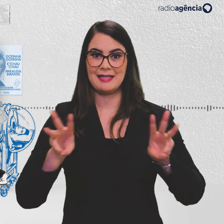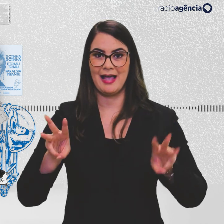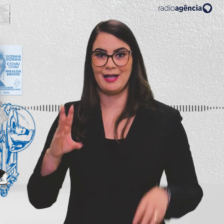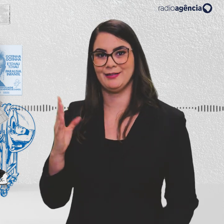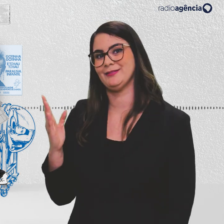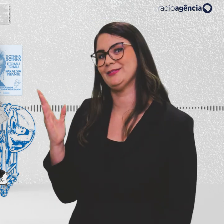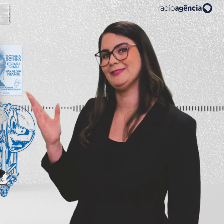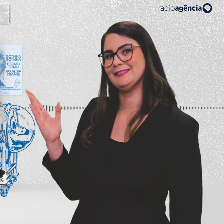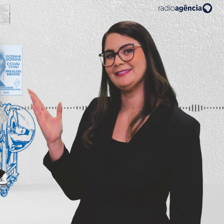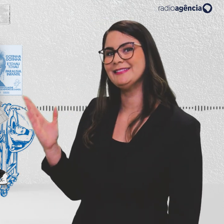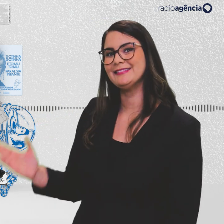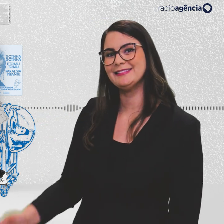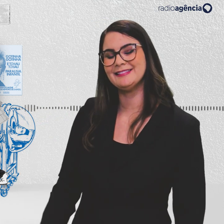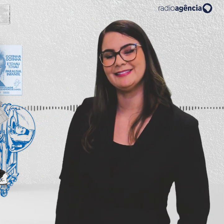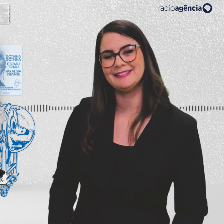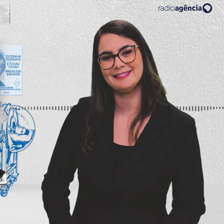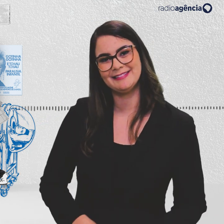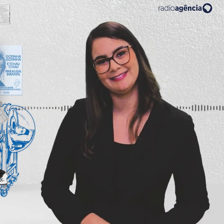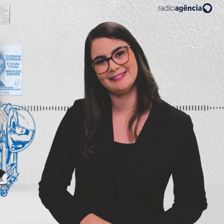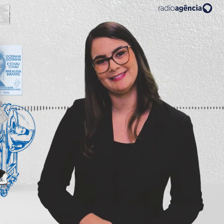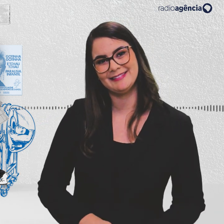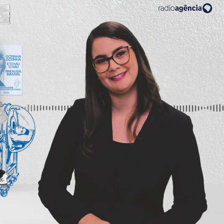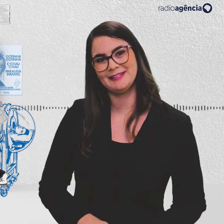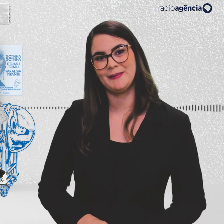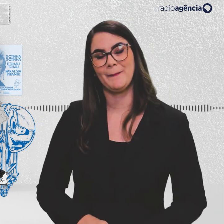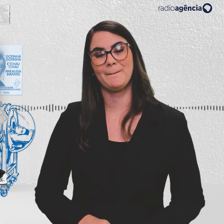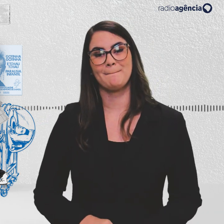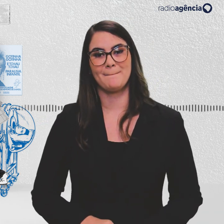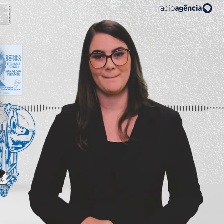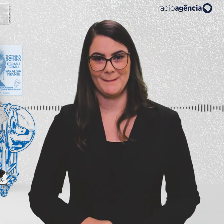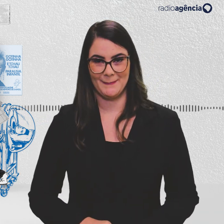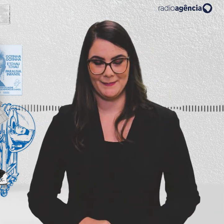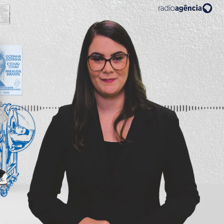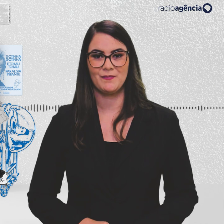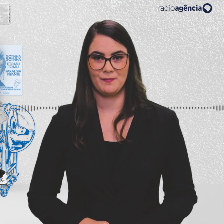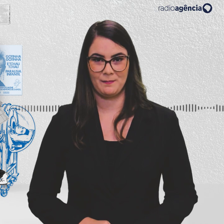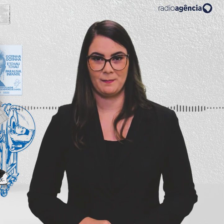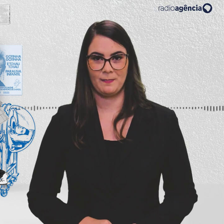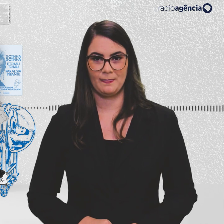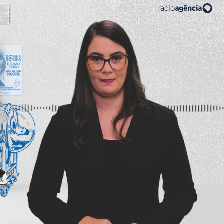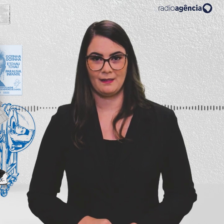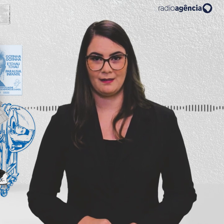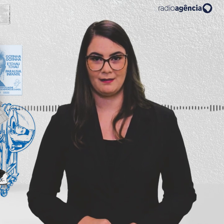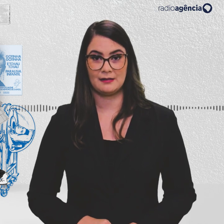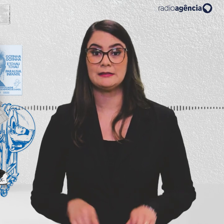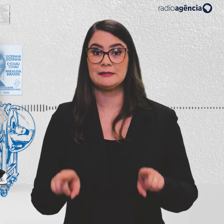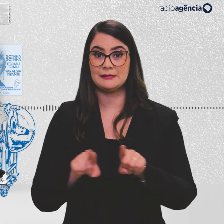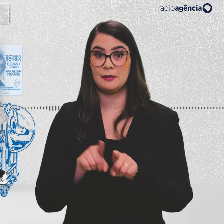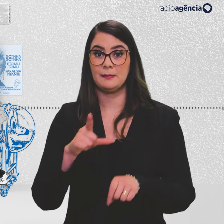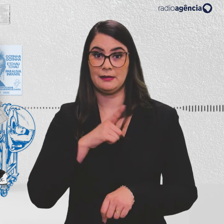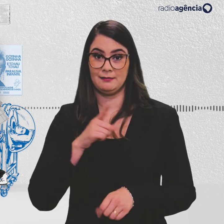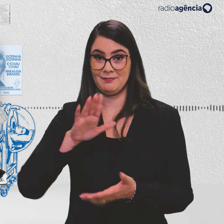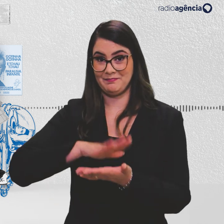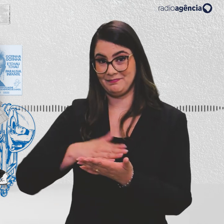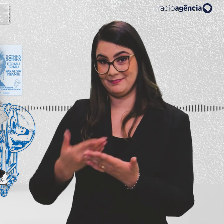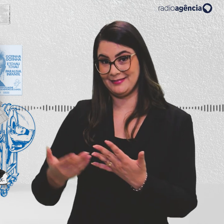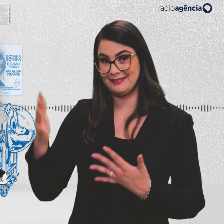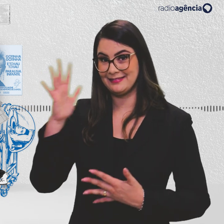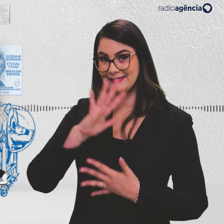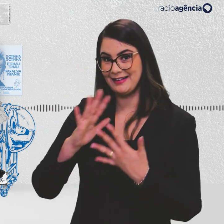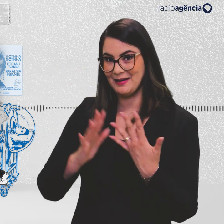radioagencianacional.abc.com.br e também aqui nessa plataforma. Ainda temos interpretação